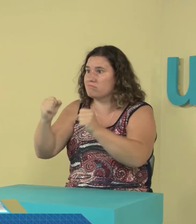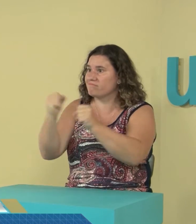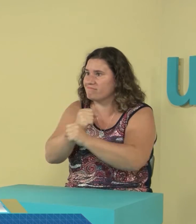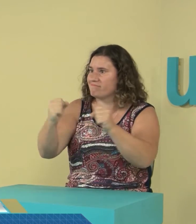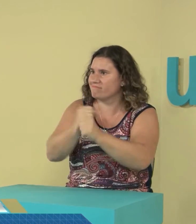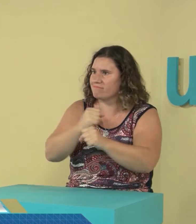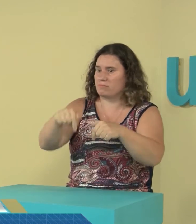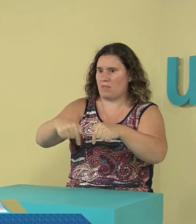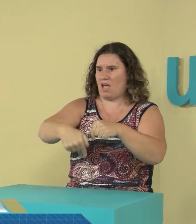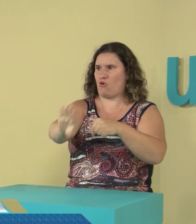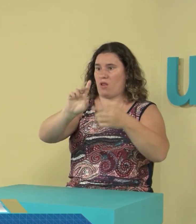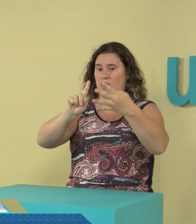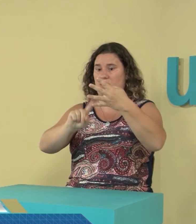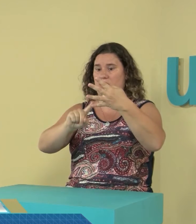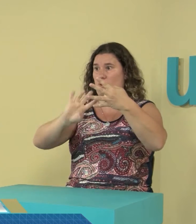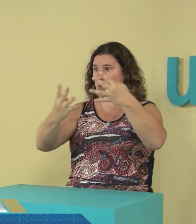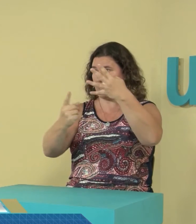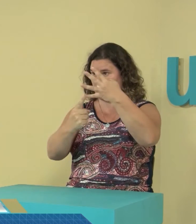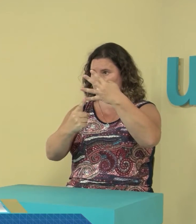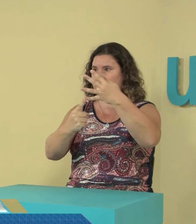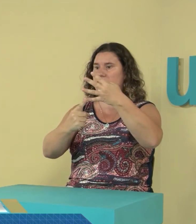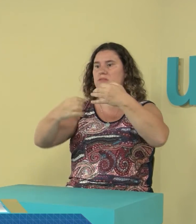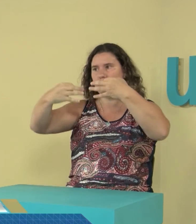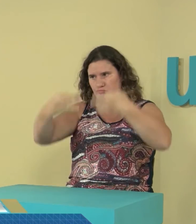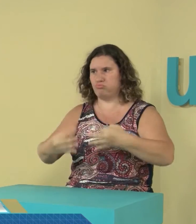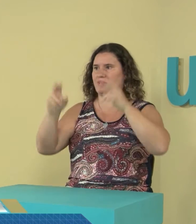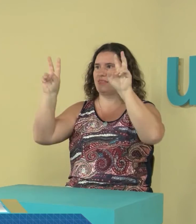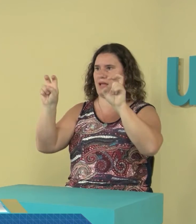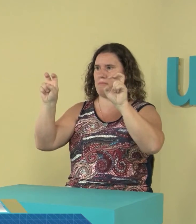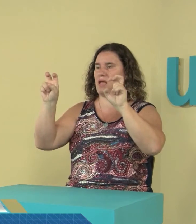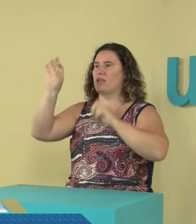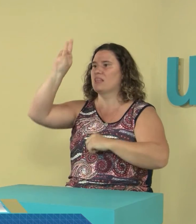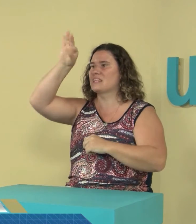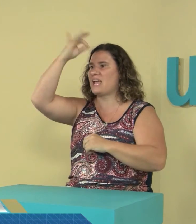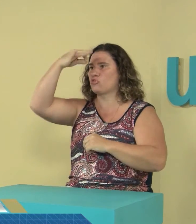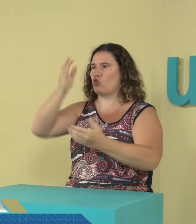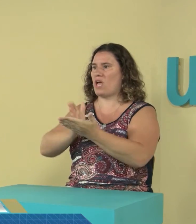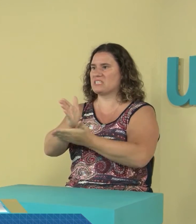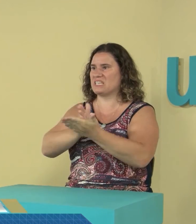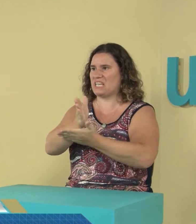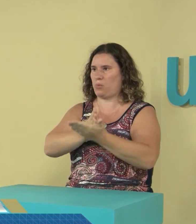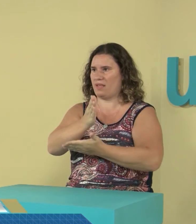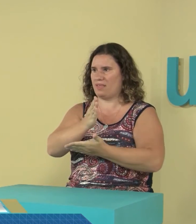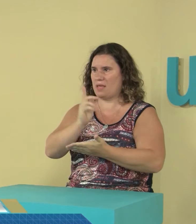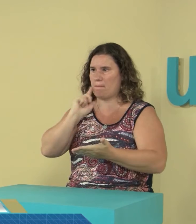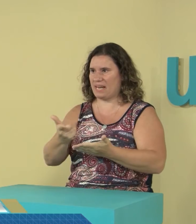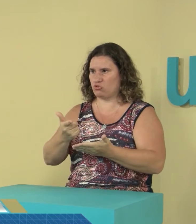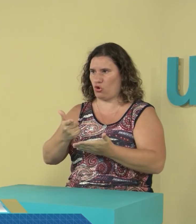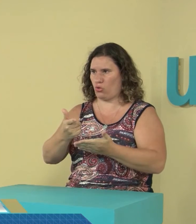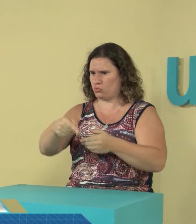Gracias a este equipo que está trabajando, que es la cuarta vez que nos aprueban el proyecto, podemos lograr que